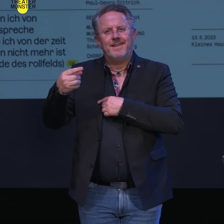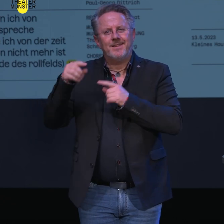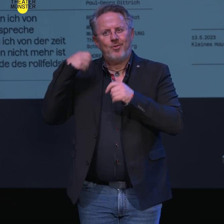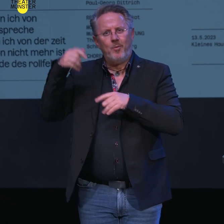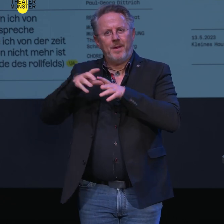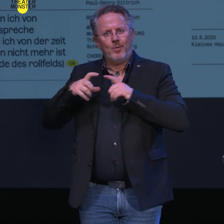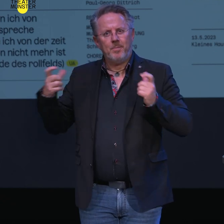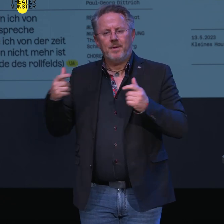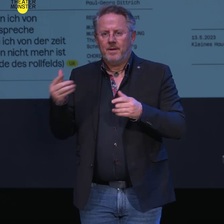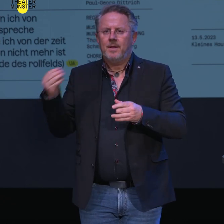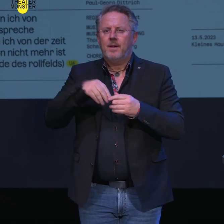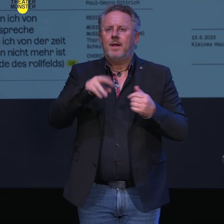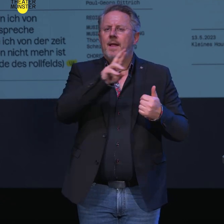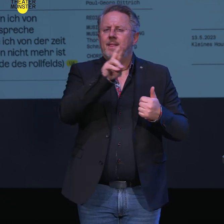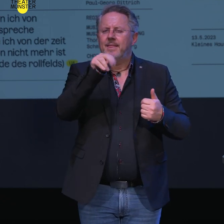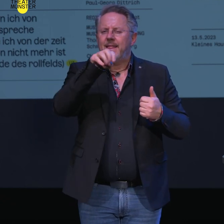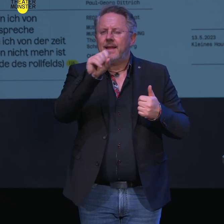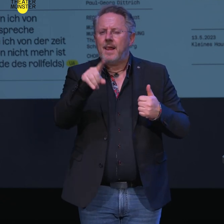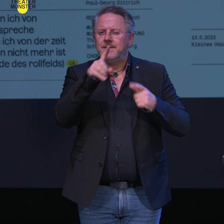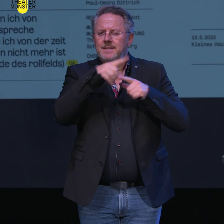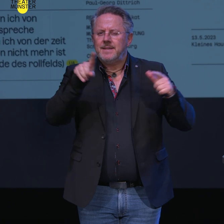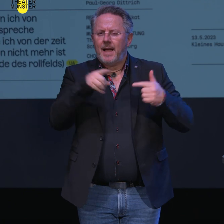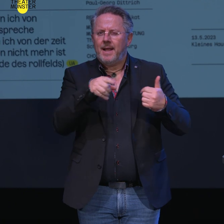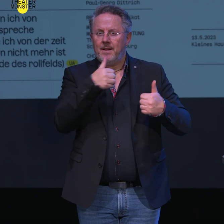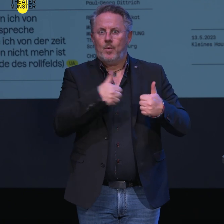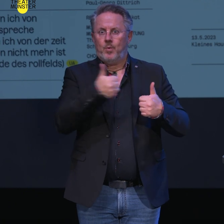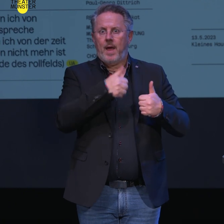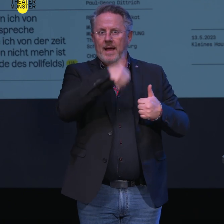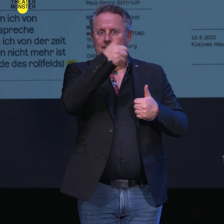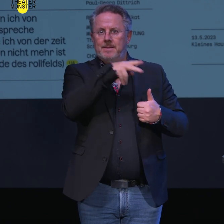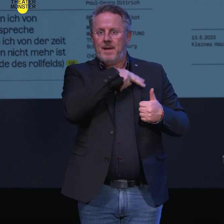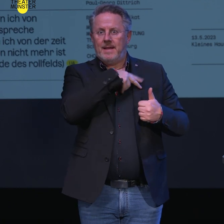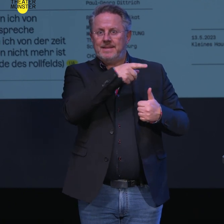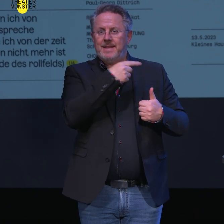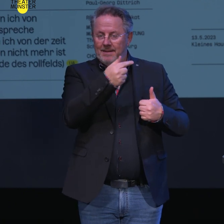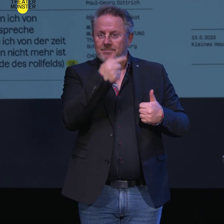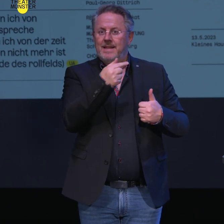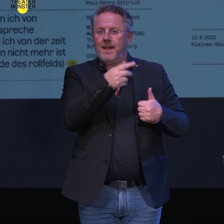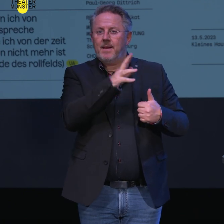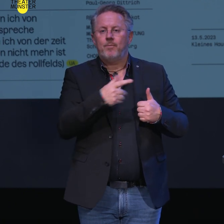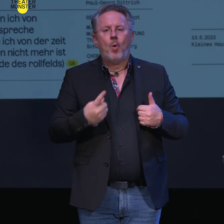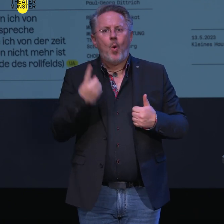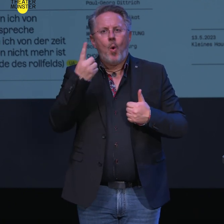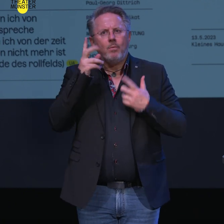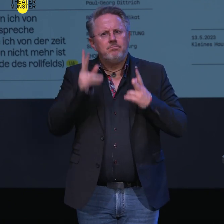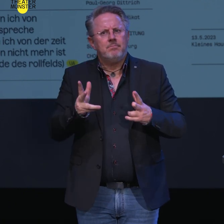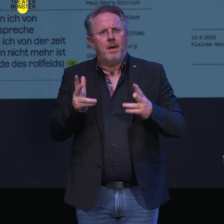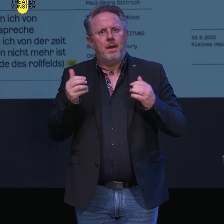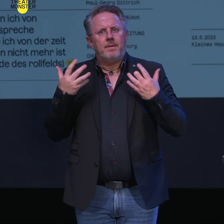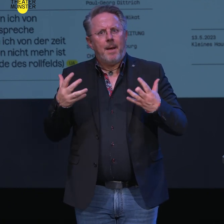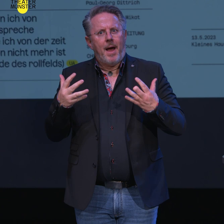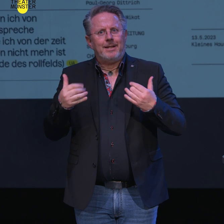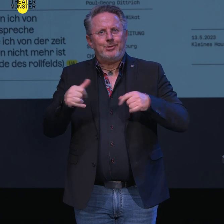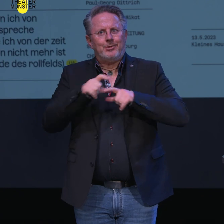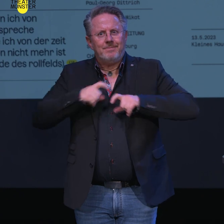werden, nenne ich hier einmal Rachel Nichols als Sängerin der Titelpartie. freuen uns sehr auf sie und ihre Fähigkeit, hochdramatische Sopranpartien